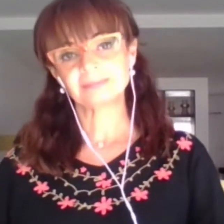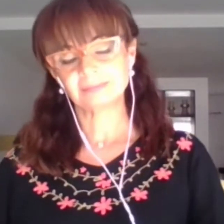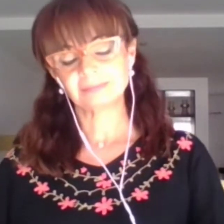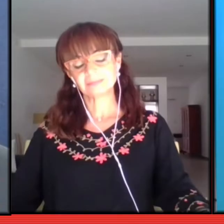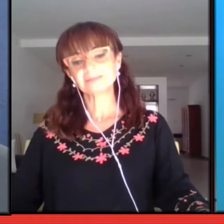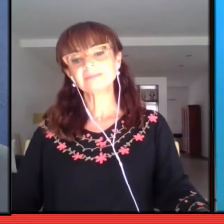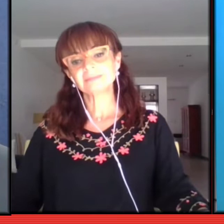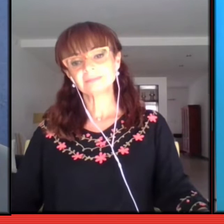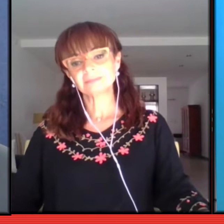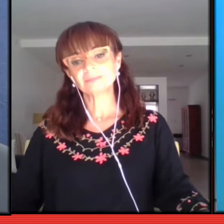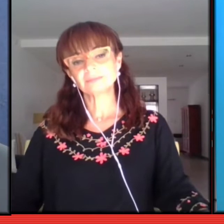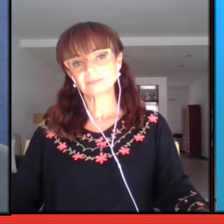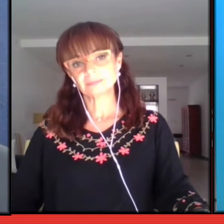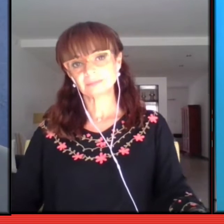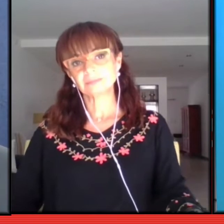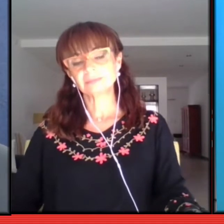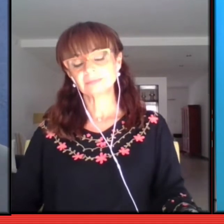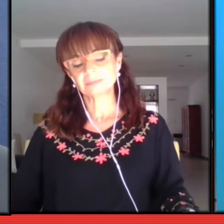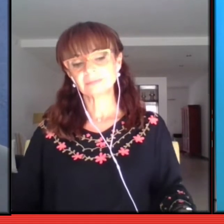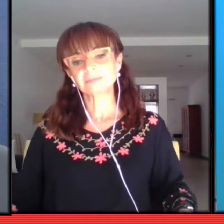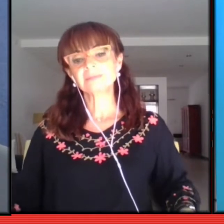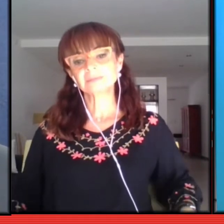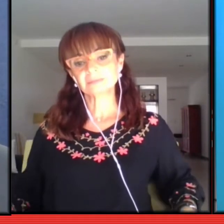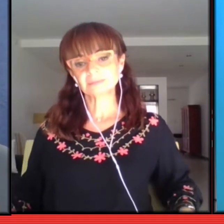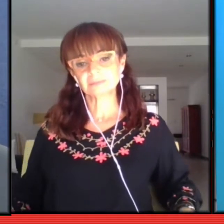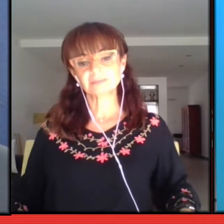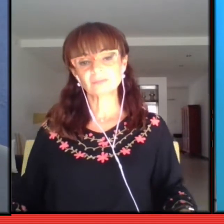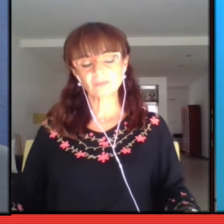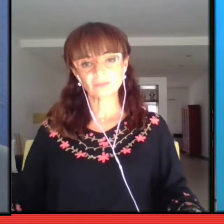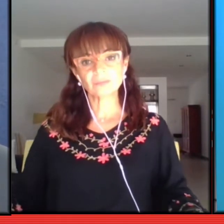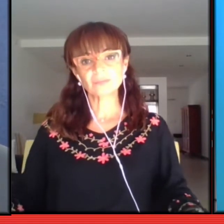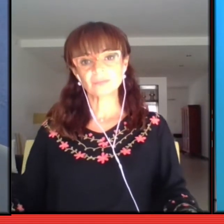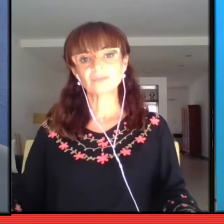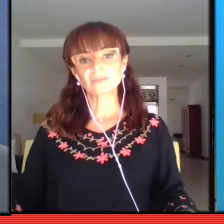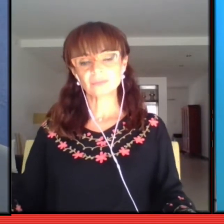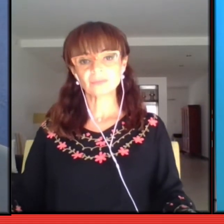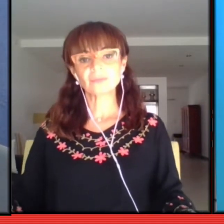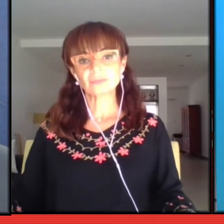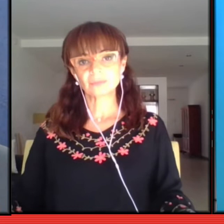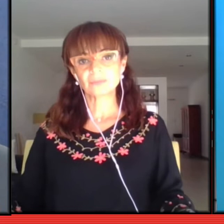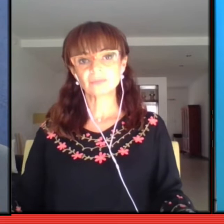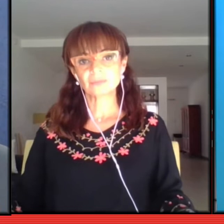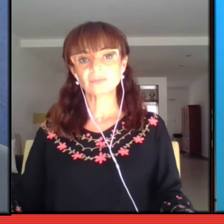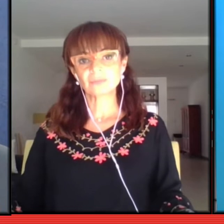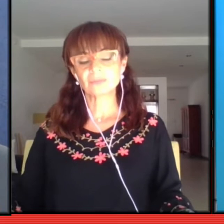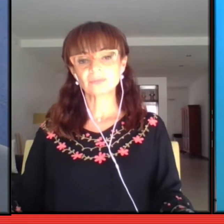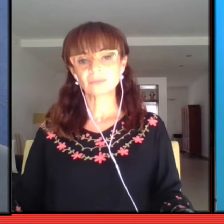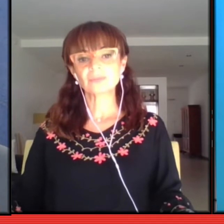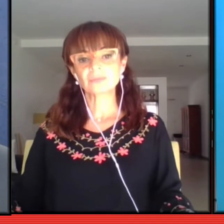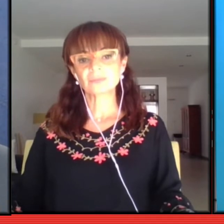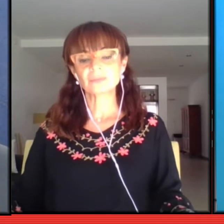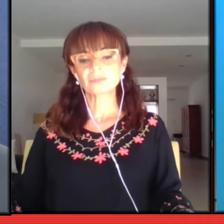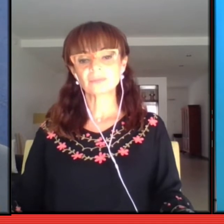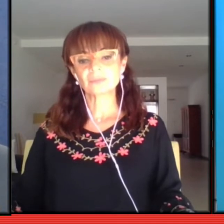Luján, que es el exdirector del PAMI Río Cuarto, una de las personas que ha estado trabajando y asesorando además a la municipalidad para el desarrollo de este